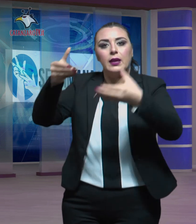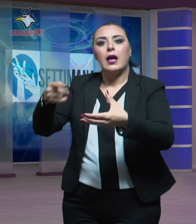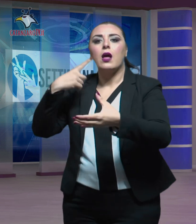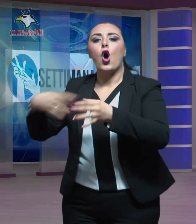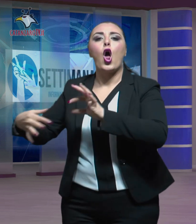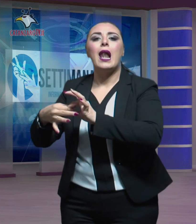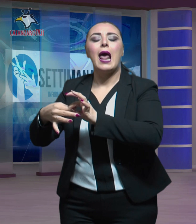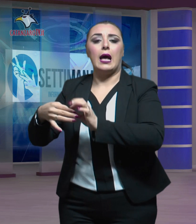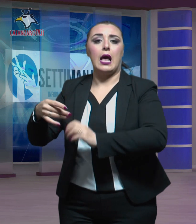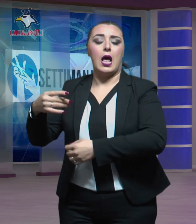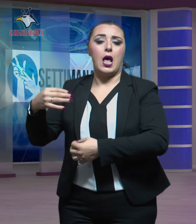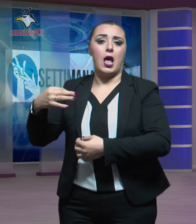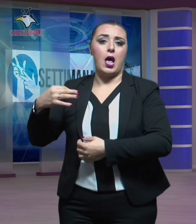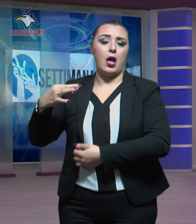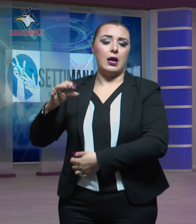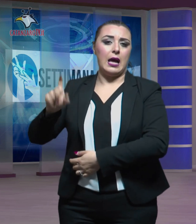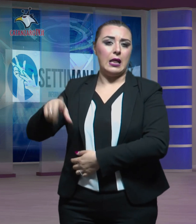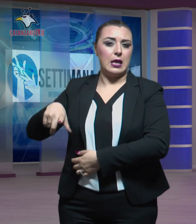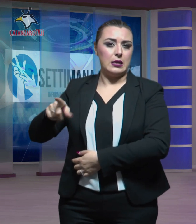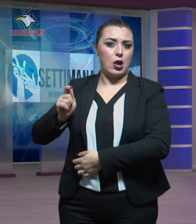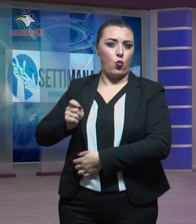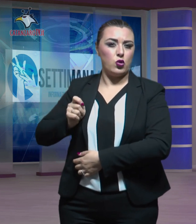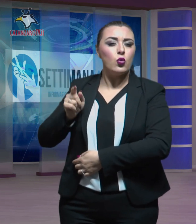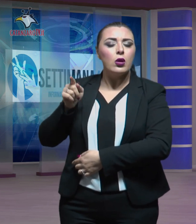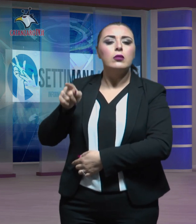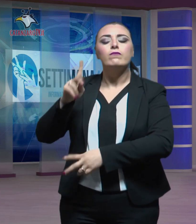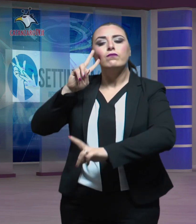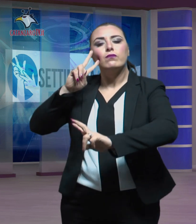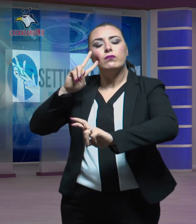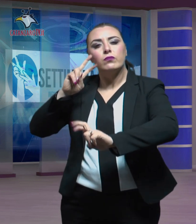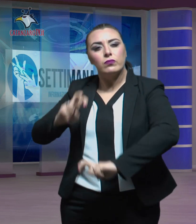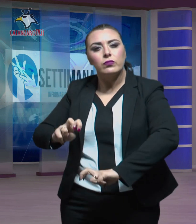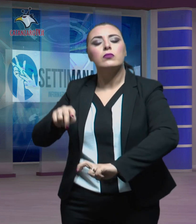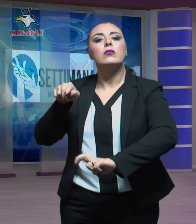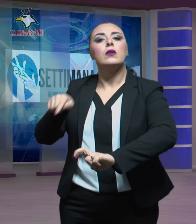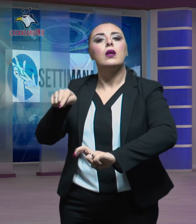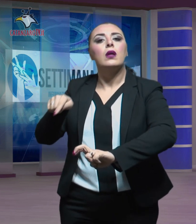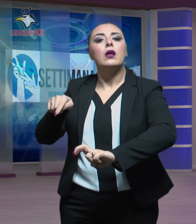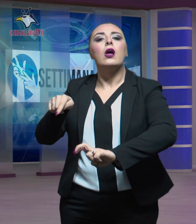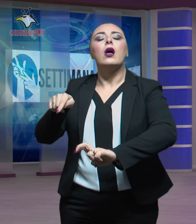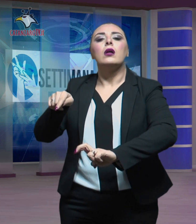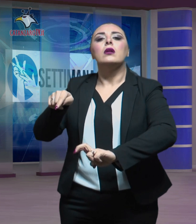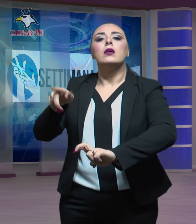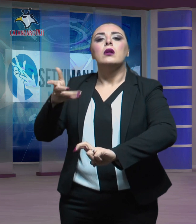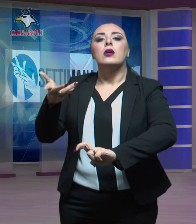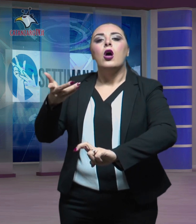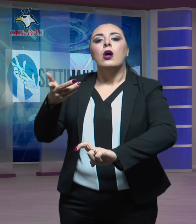al collega distrettuale di Catanzaro in quanto agli indagati viene contestato